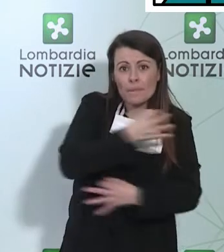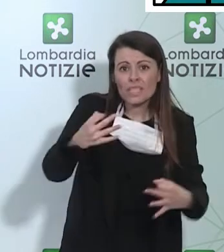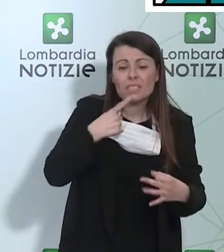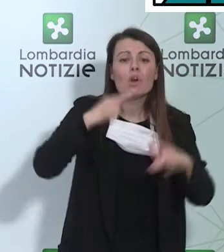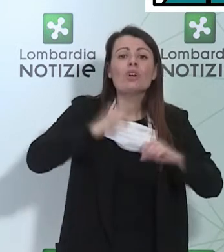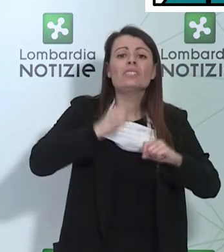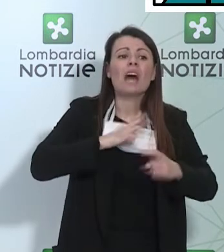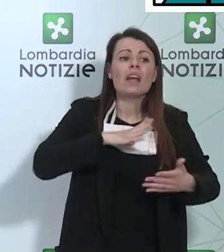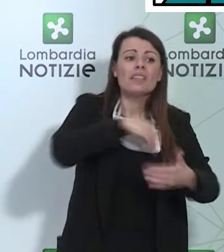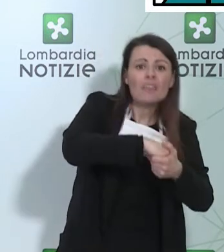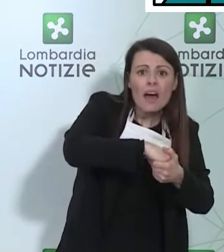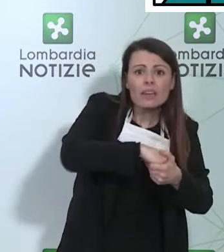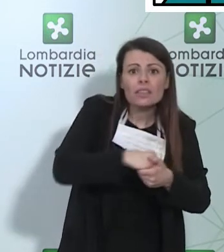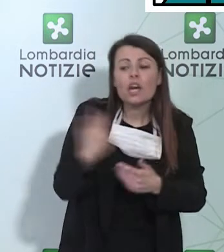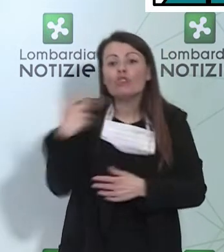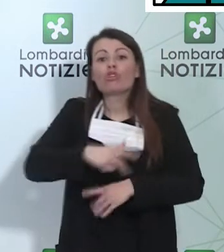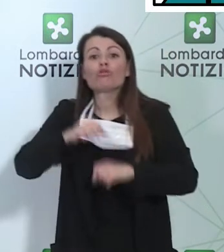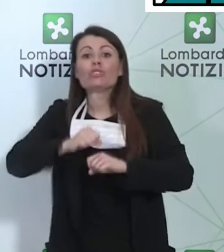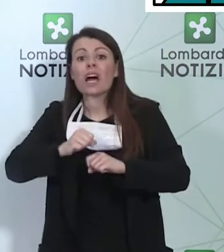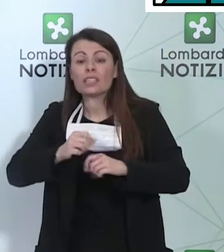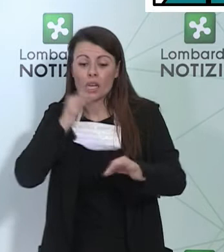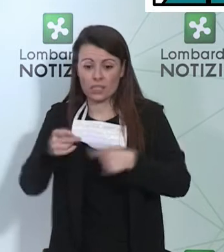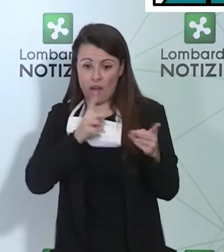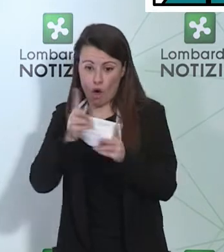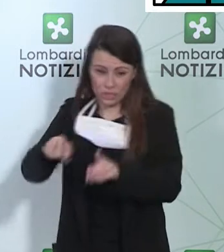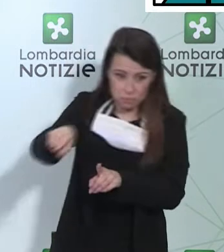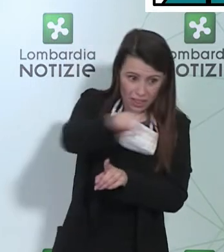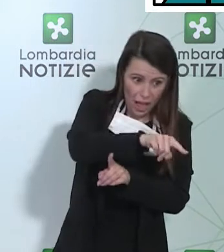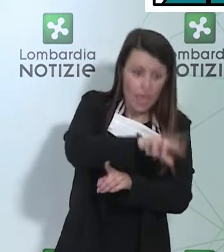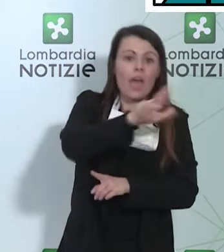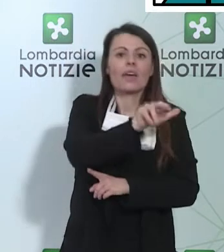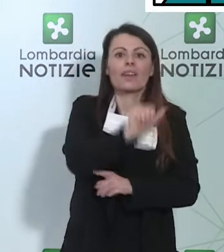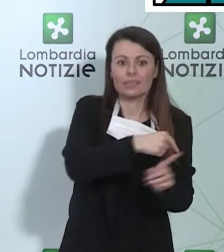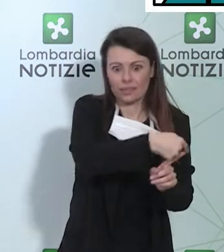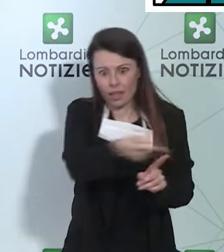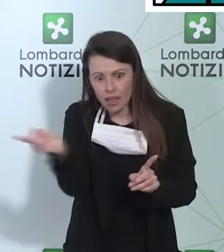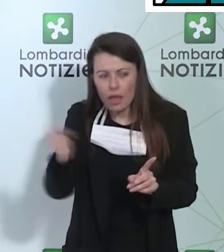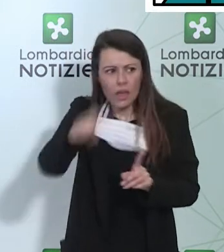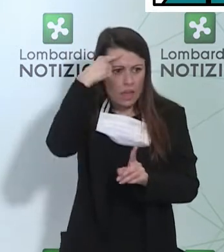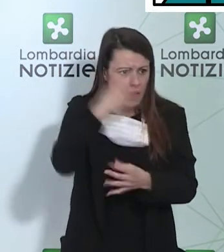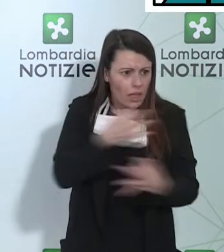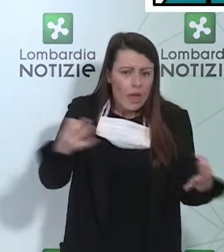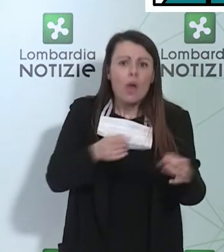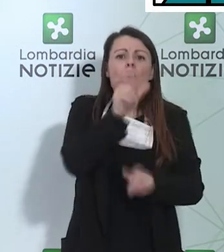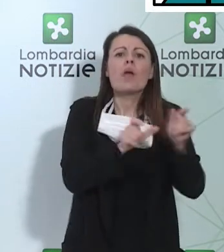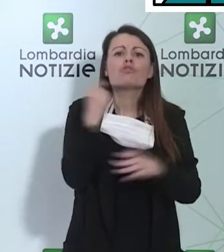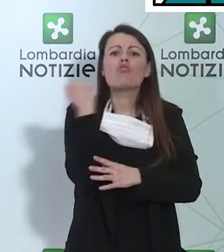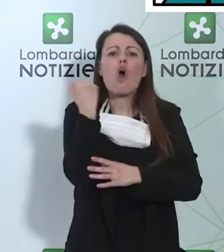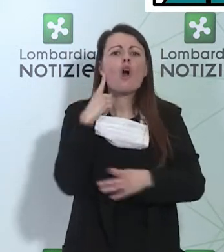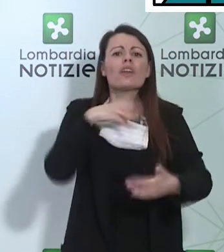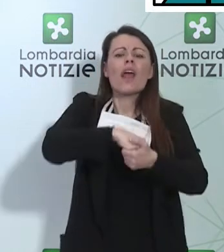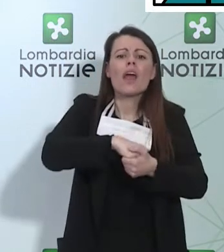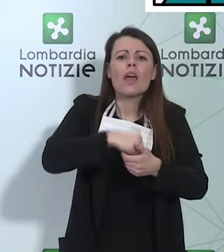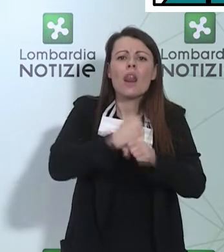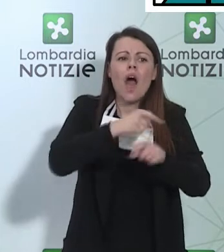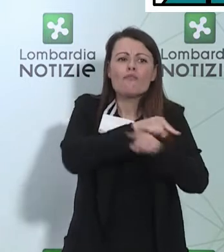sociosanitari, quindi fra ospedali e RSA, le persone addette sono 500.000. Quindi non si